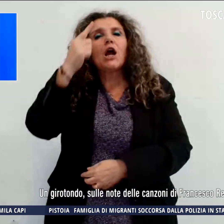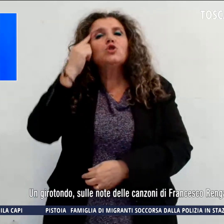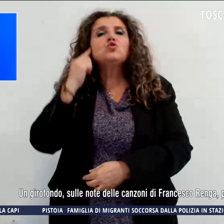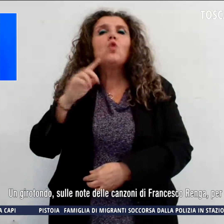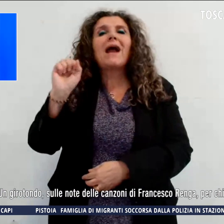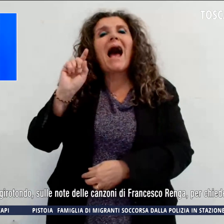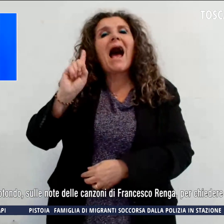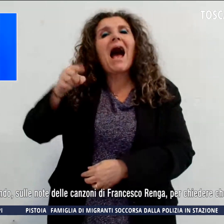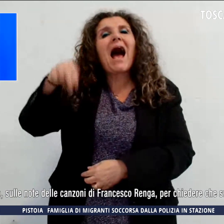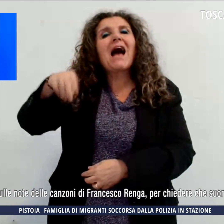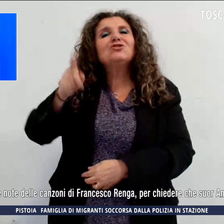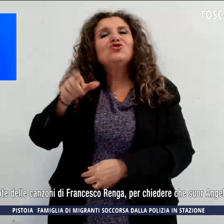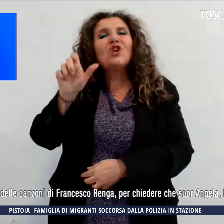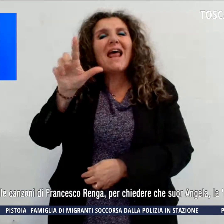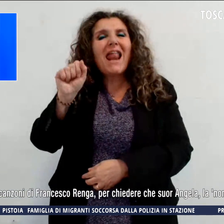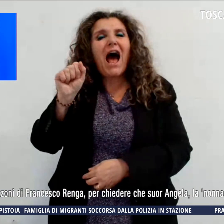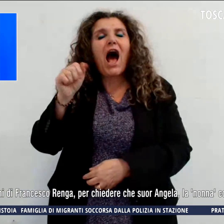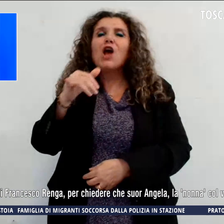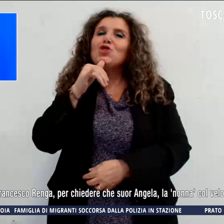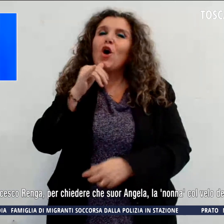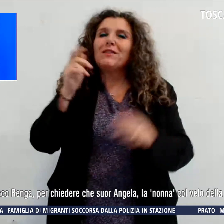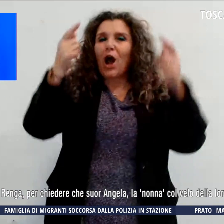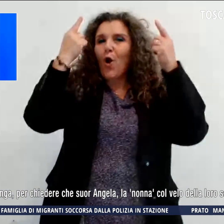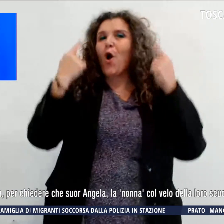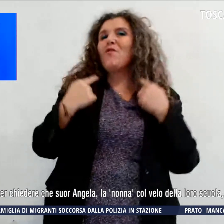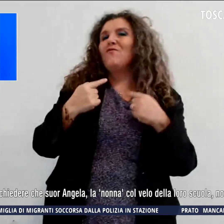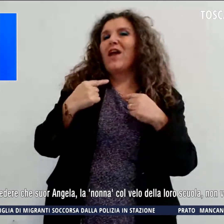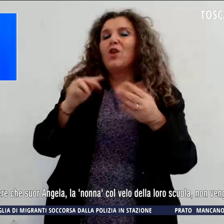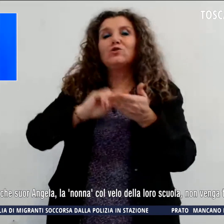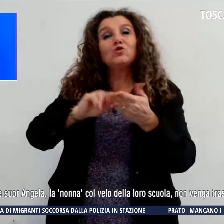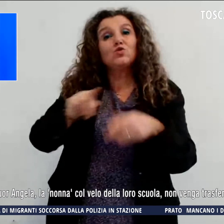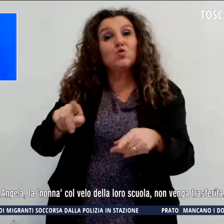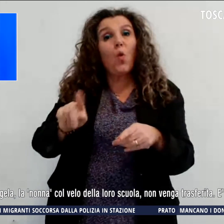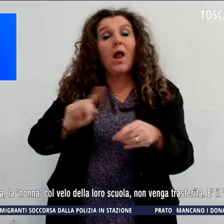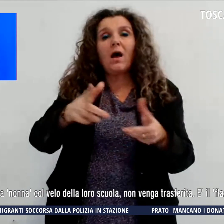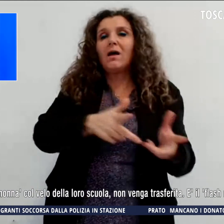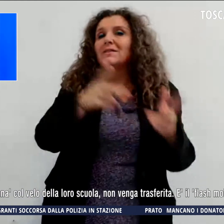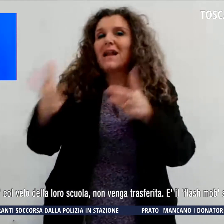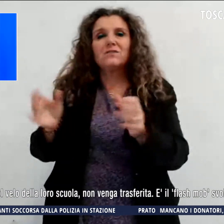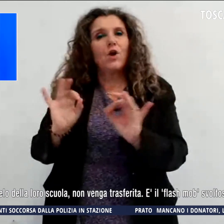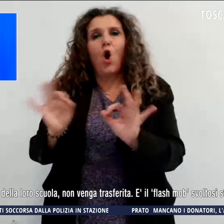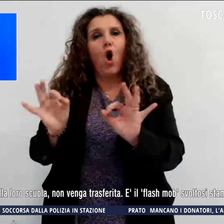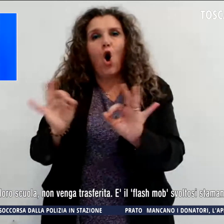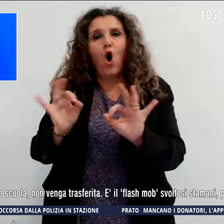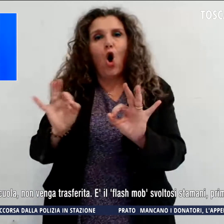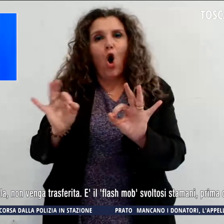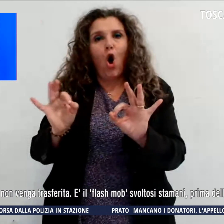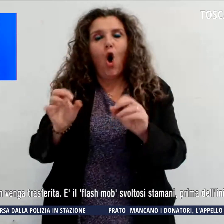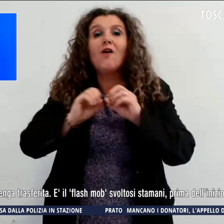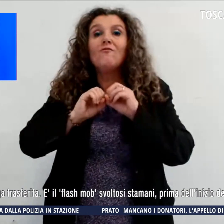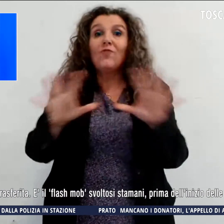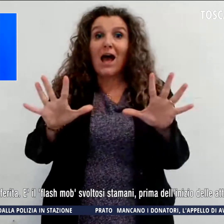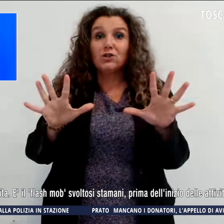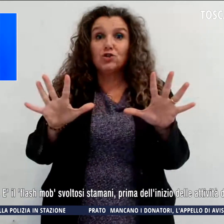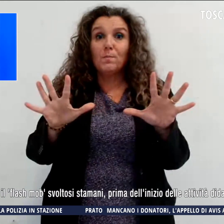nonna col velo della loro scuola, non venga trasferita. È il flash mob che si è